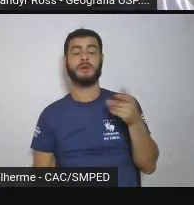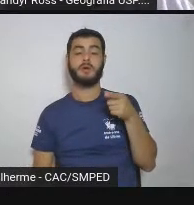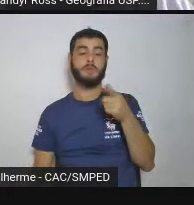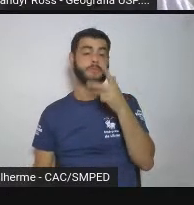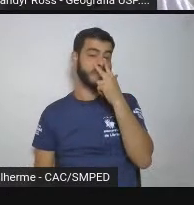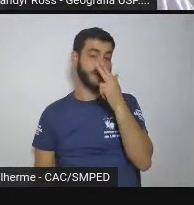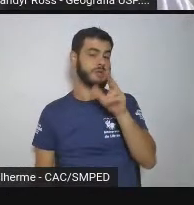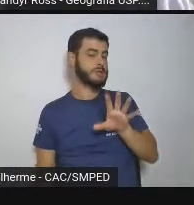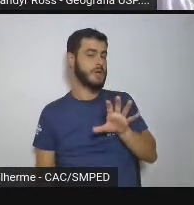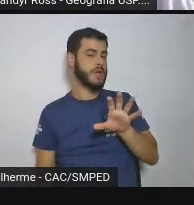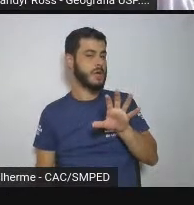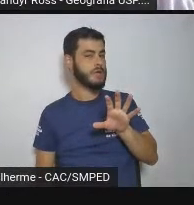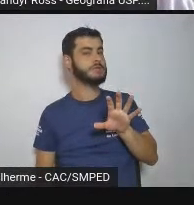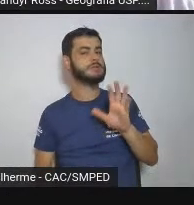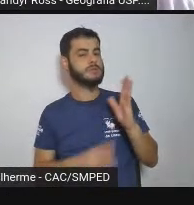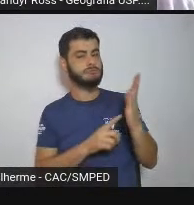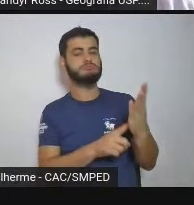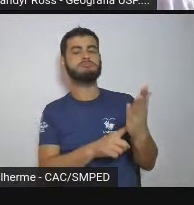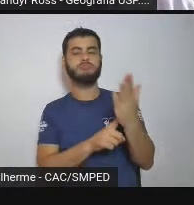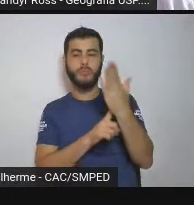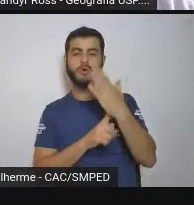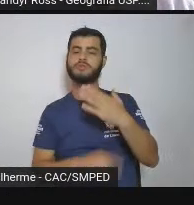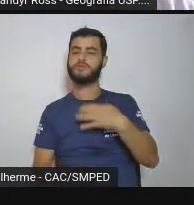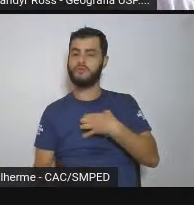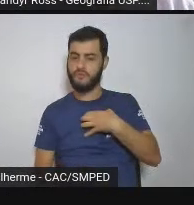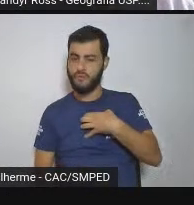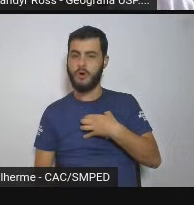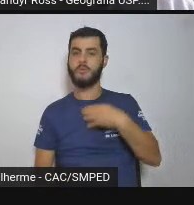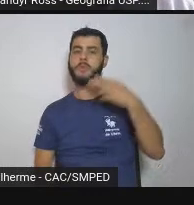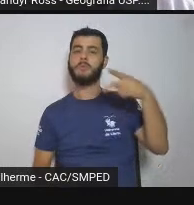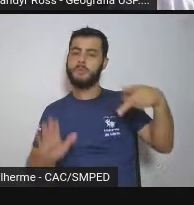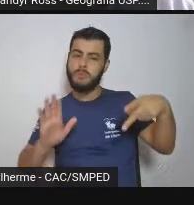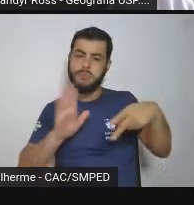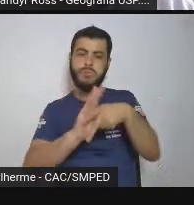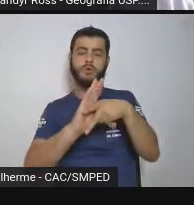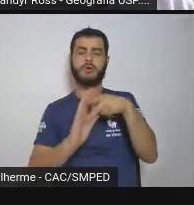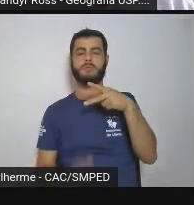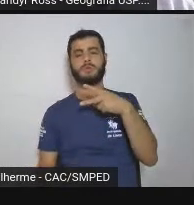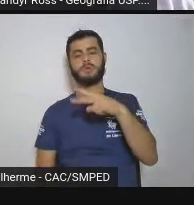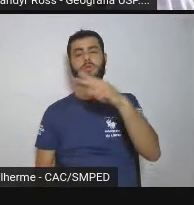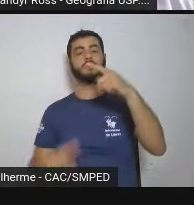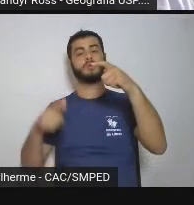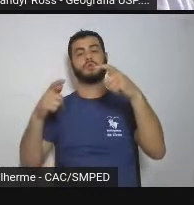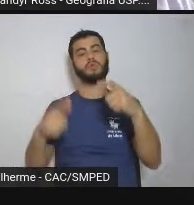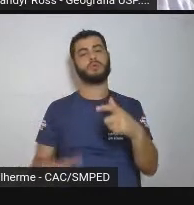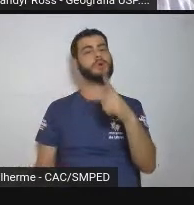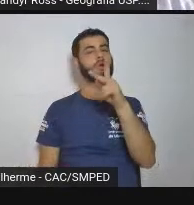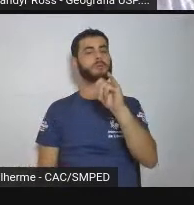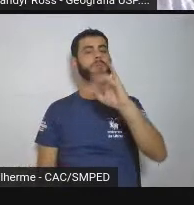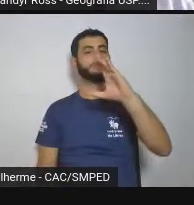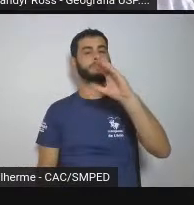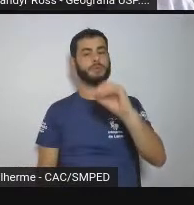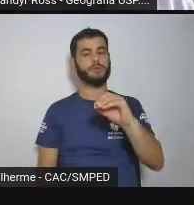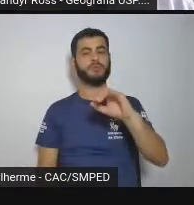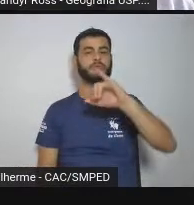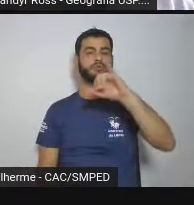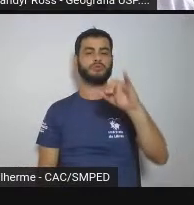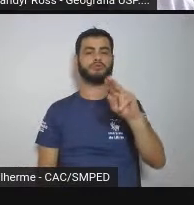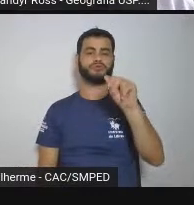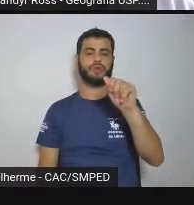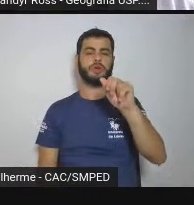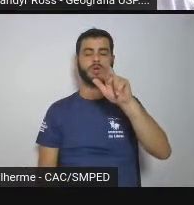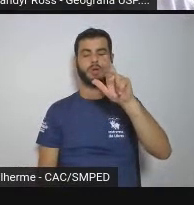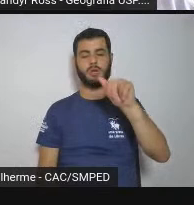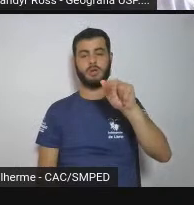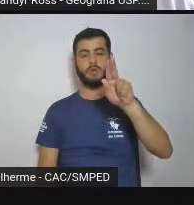Jaraguá nos mostra. Agora, alguém pode perguntar assim, ah, que interessante, nunca tinha percebido isso, por que será que aqui, nessa parte mais